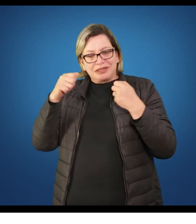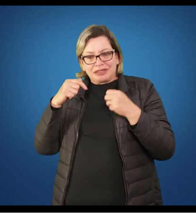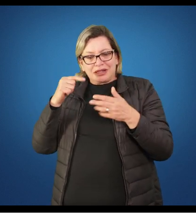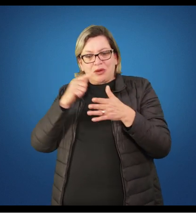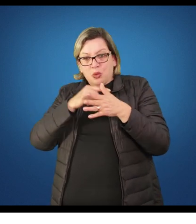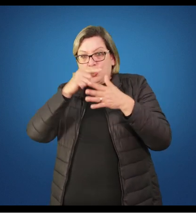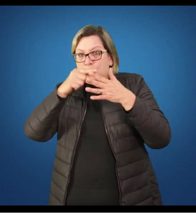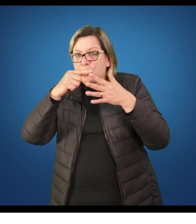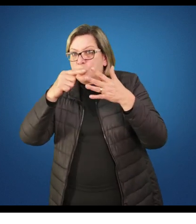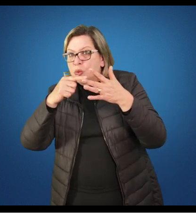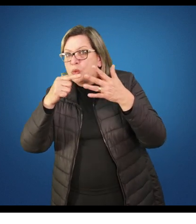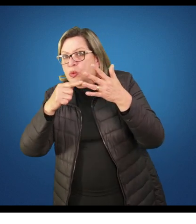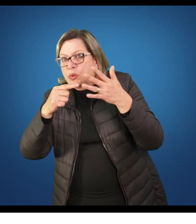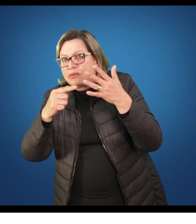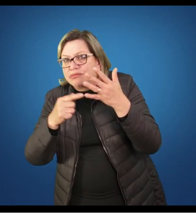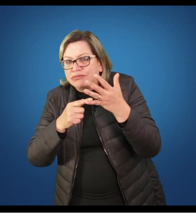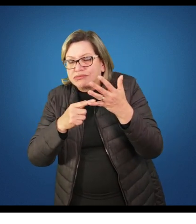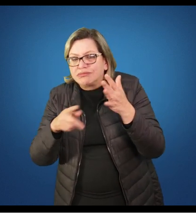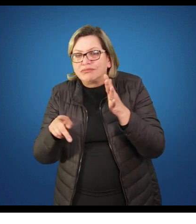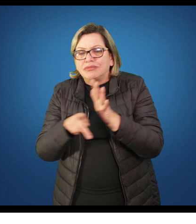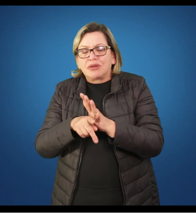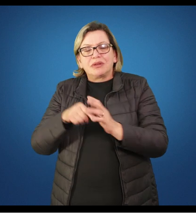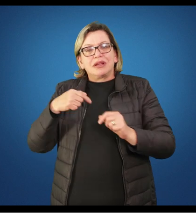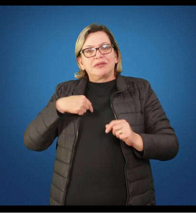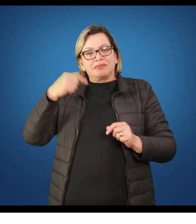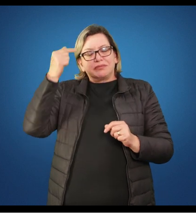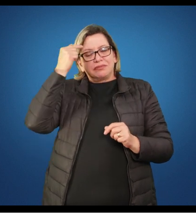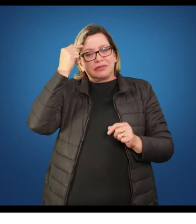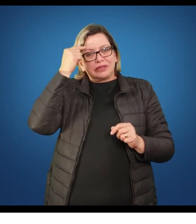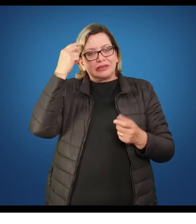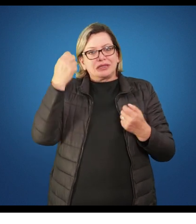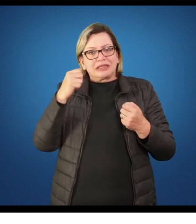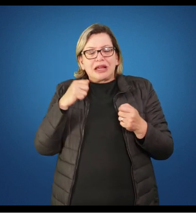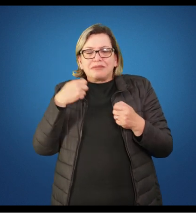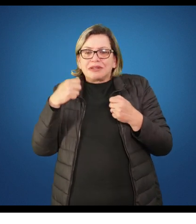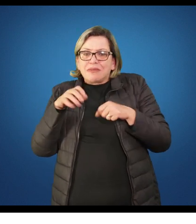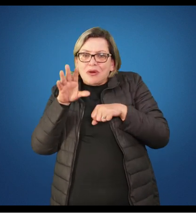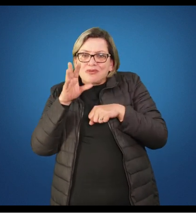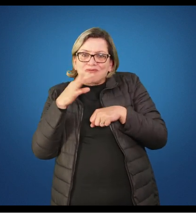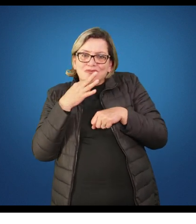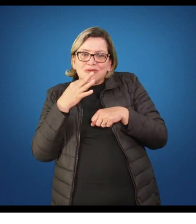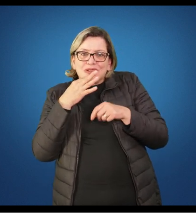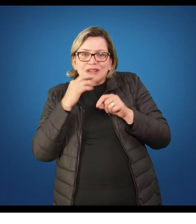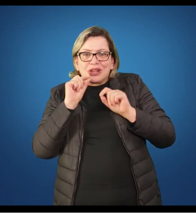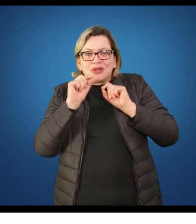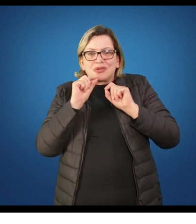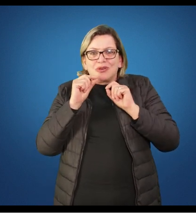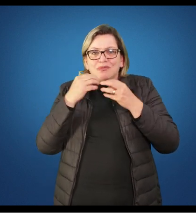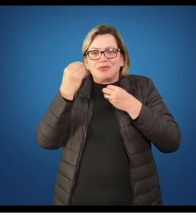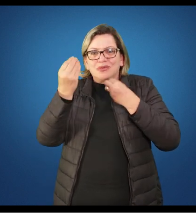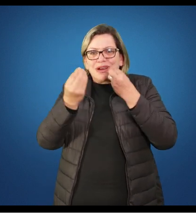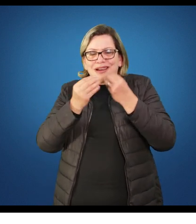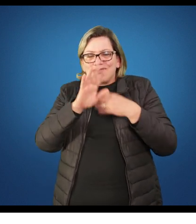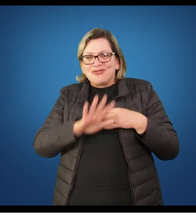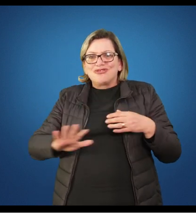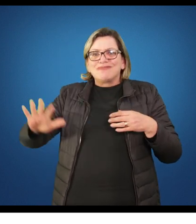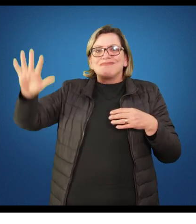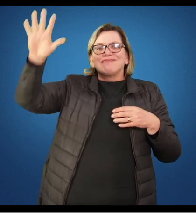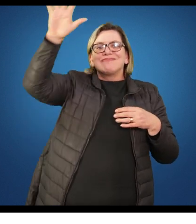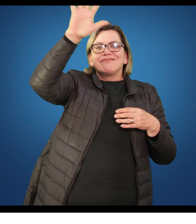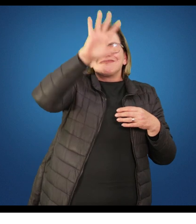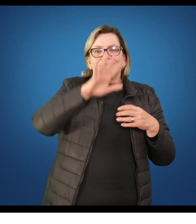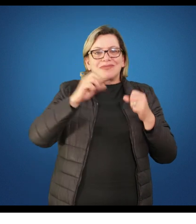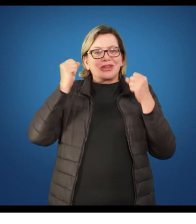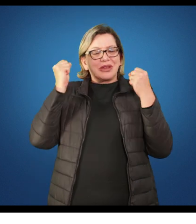de cada uma área dessa, precisamos também conhecer quais são os aspectos gerais que